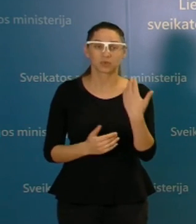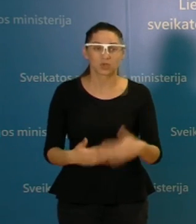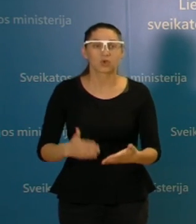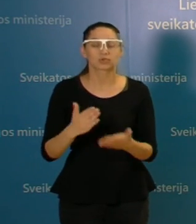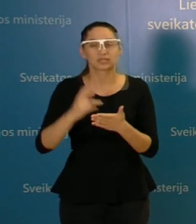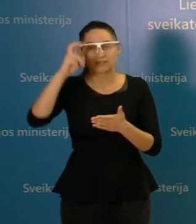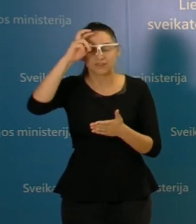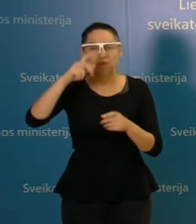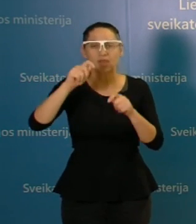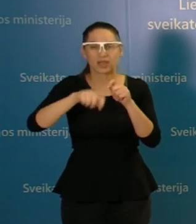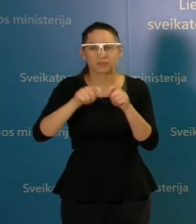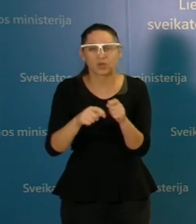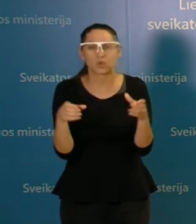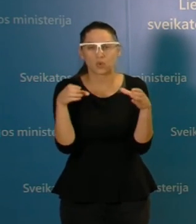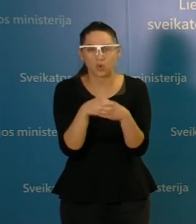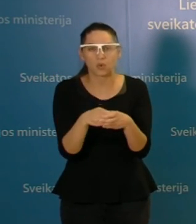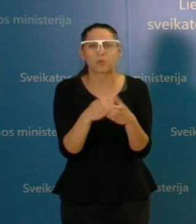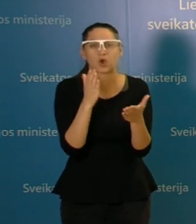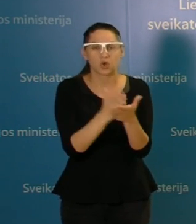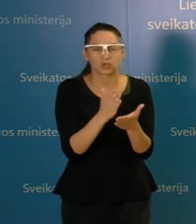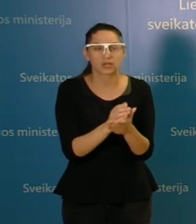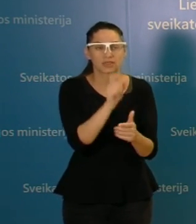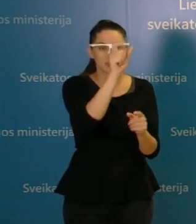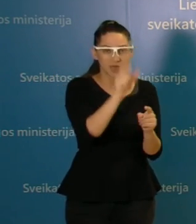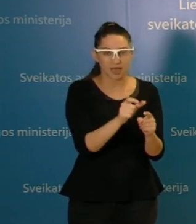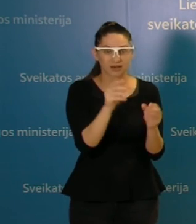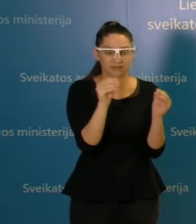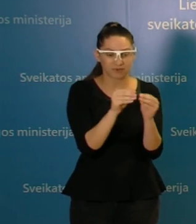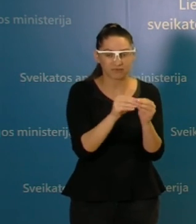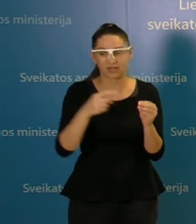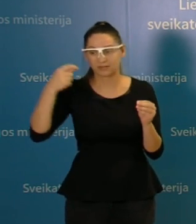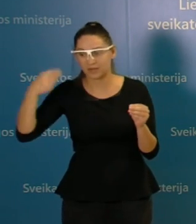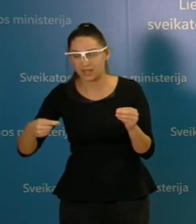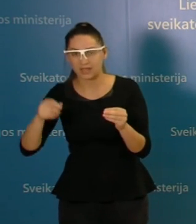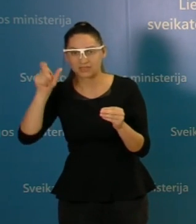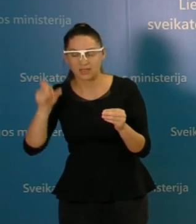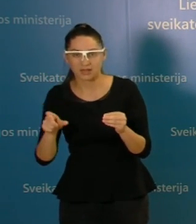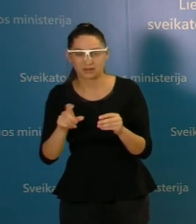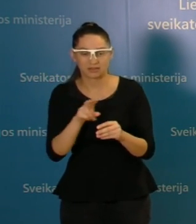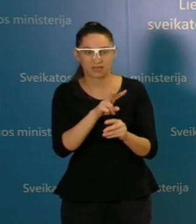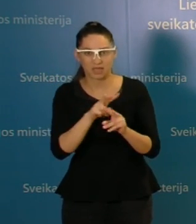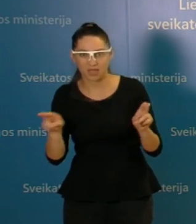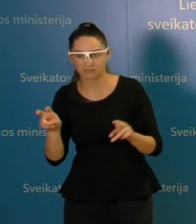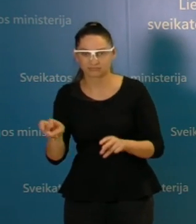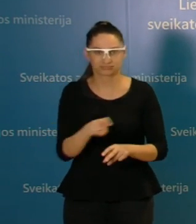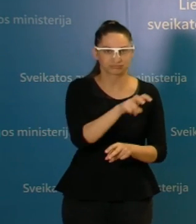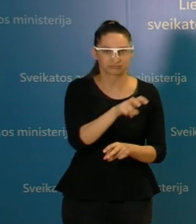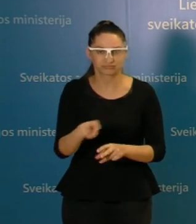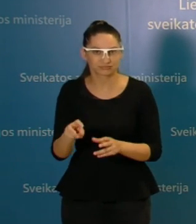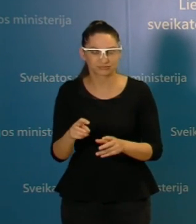komanda ir dalis tų pačių narių, kurie dabar yra prezidentūra sukurtoj grupėje, yra ir vyriausybės